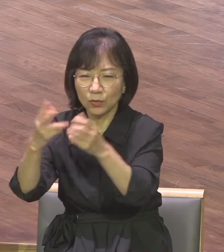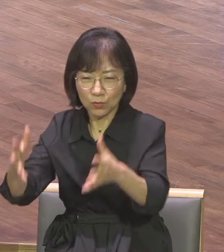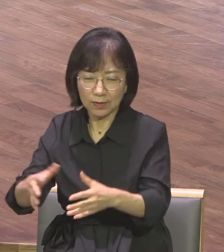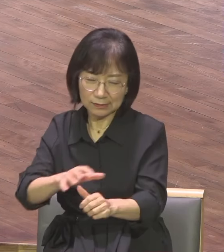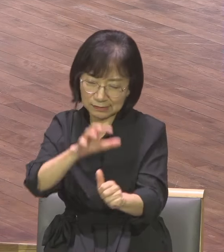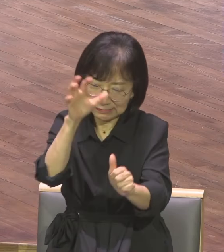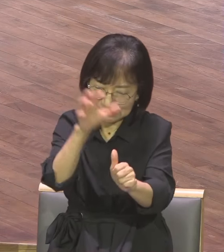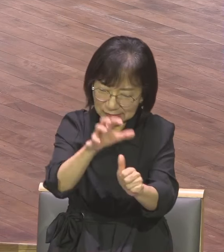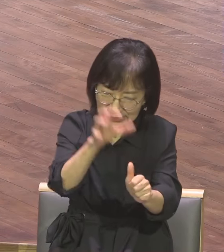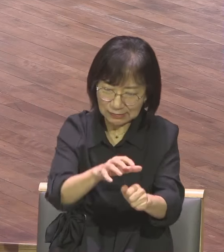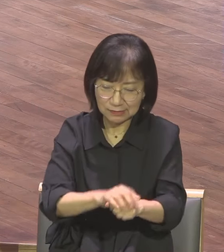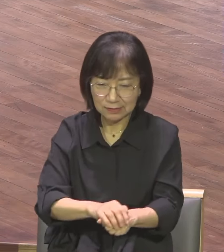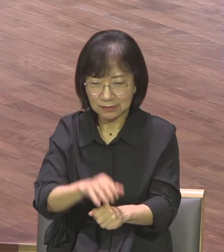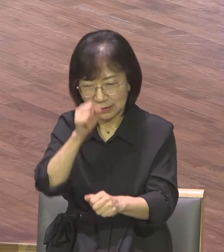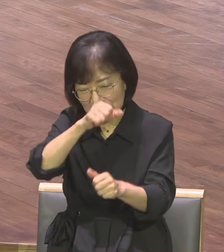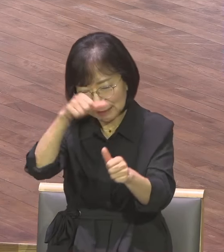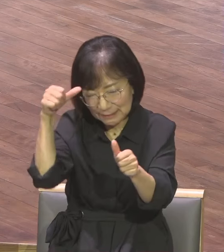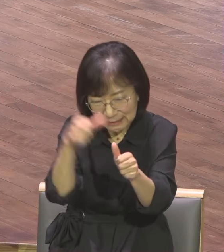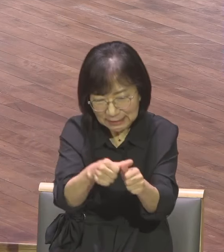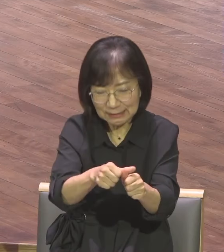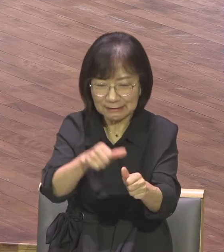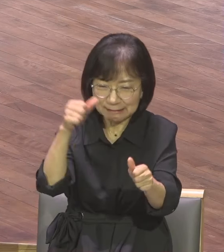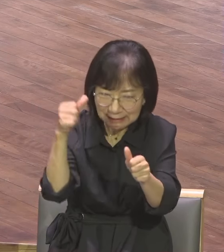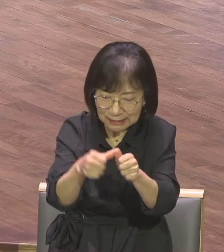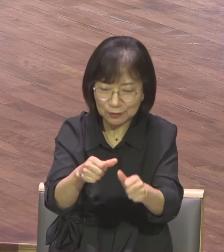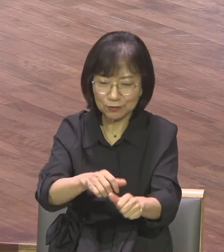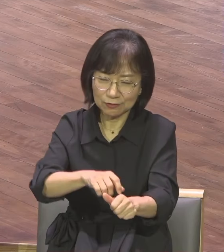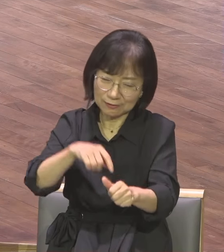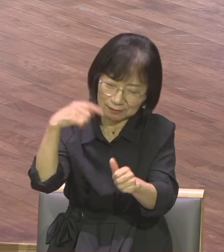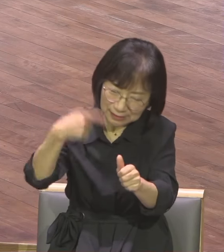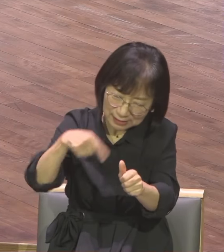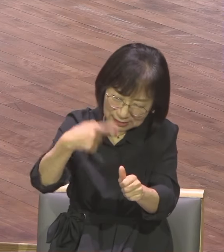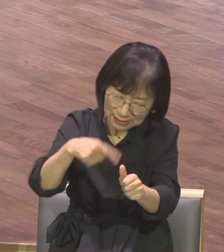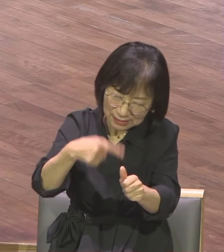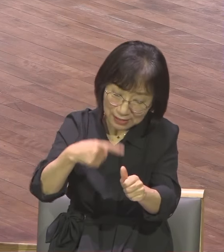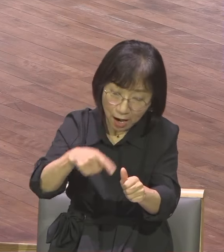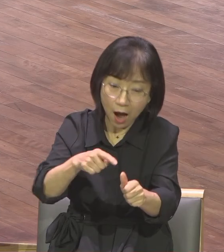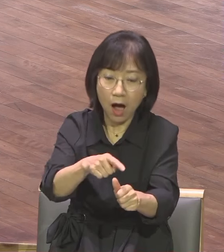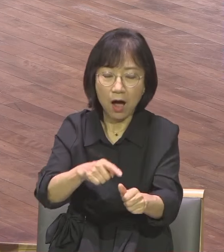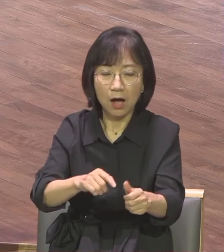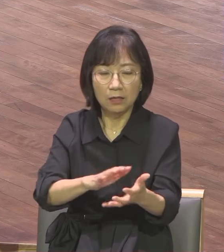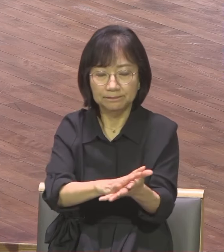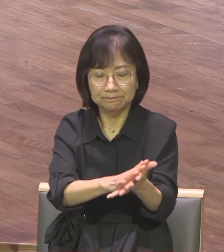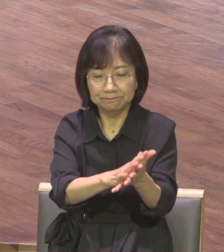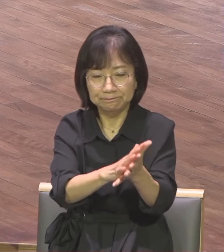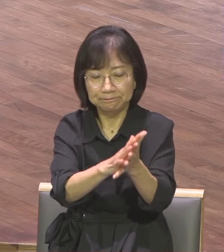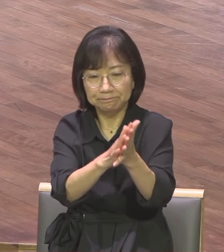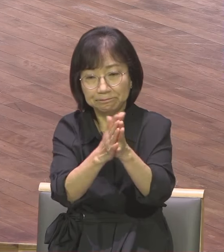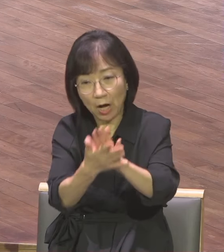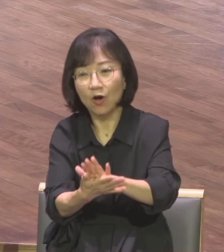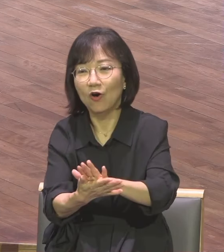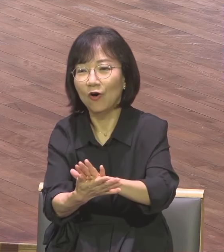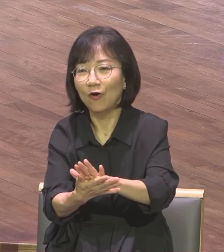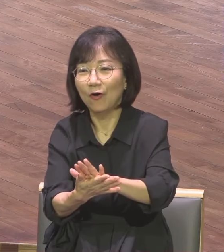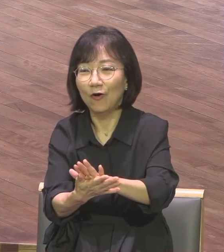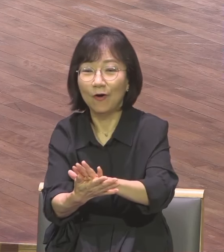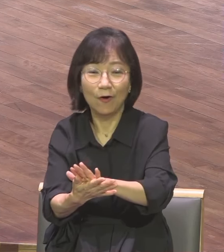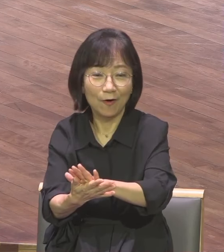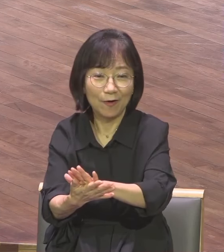말씀으로 발휘기하고 말씀으로 우리를 이렇게 했더니 하나님의 사람입니다 그 증거가 뭐냐 두란노 선에서